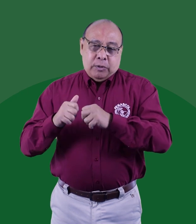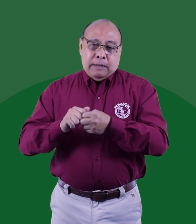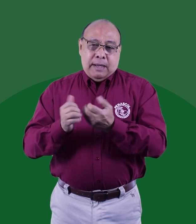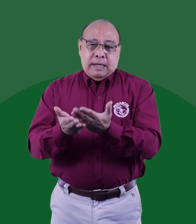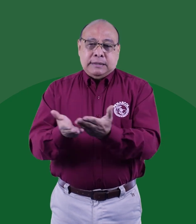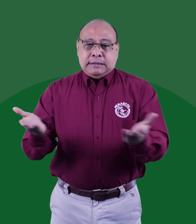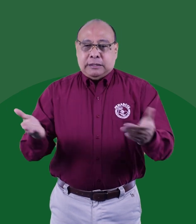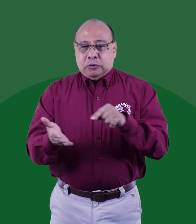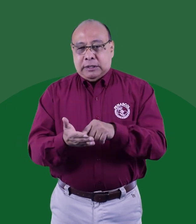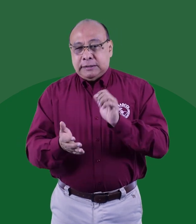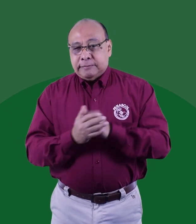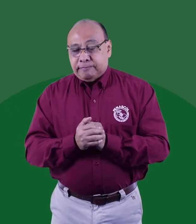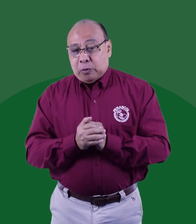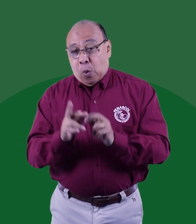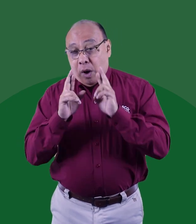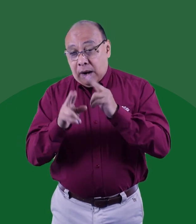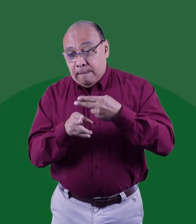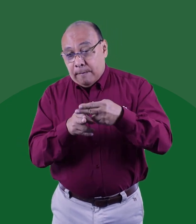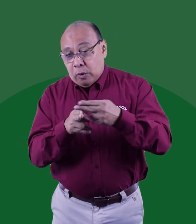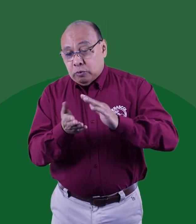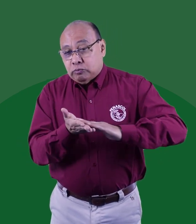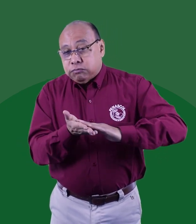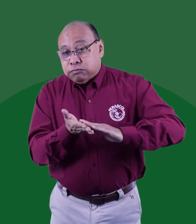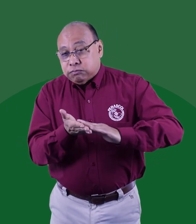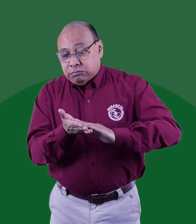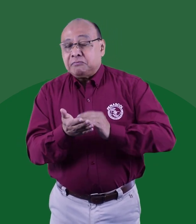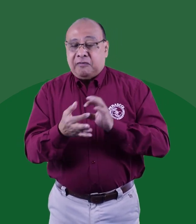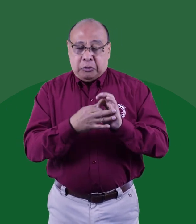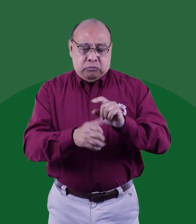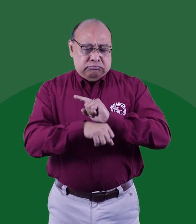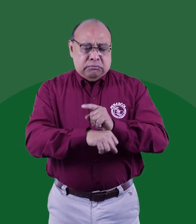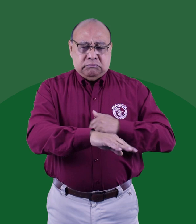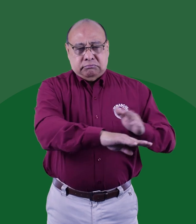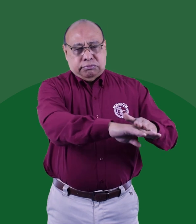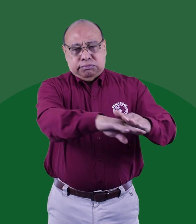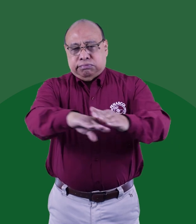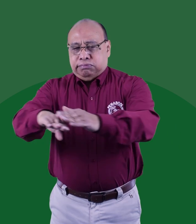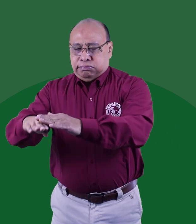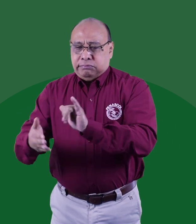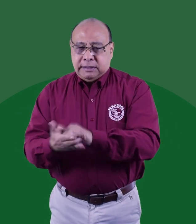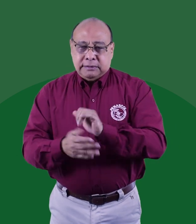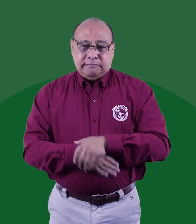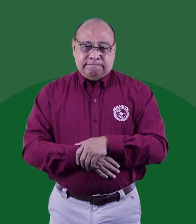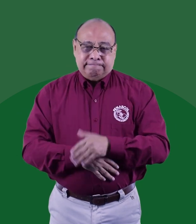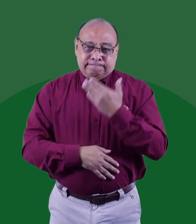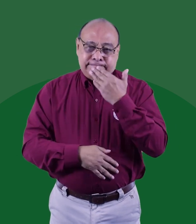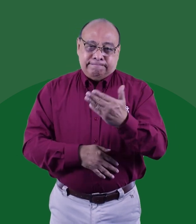este momento por el mismo proceso de licitación. Ojalá pronto se solucione y desde FENASCALL informaremos de manera inmediata. Gracias.